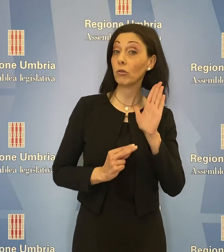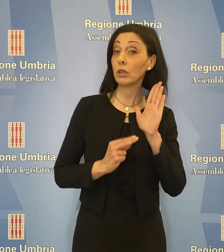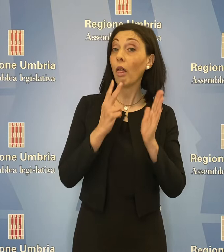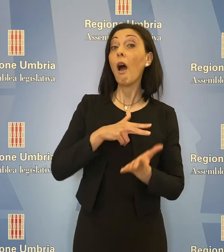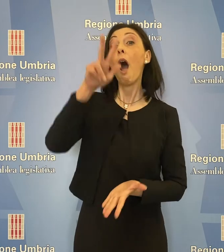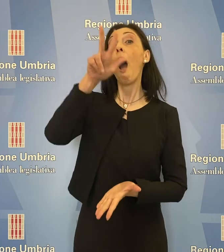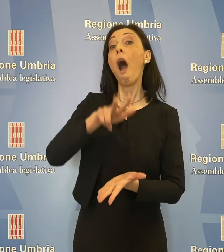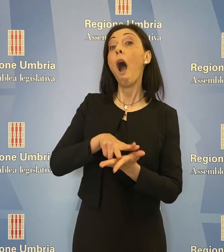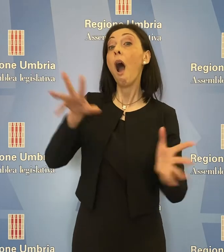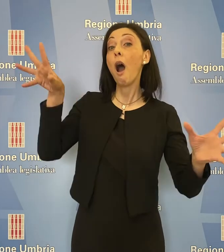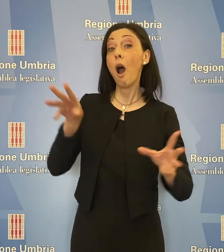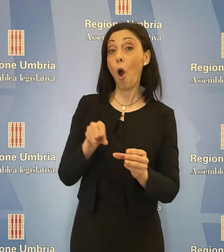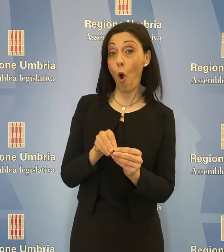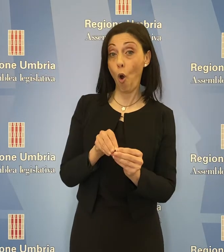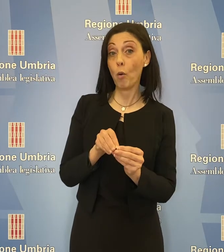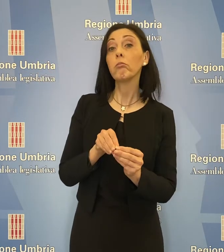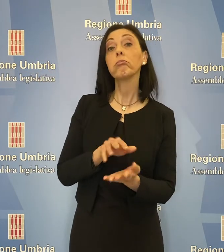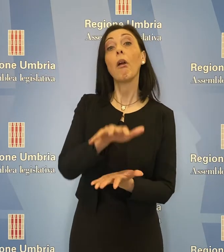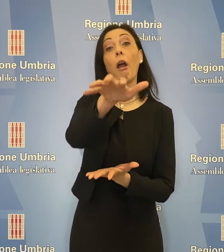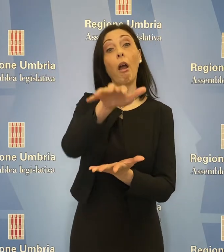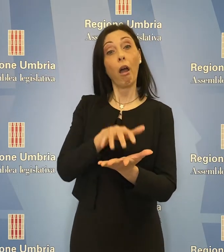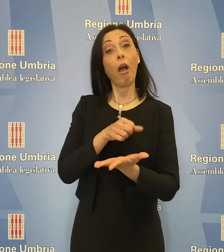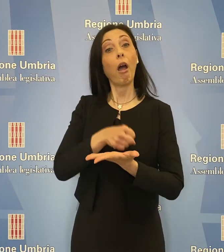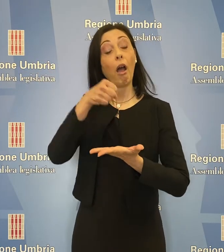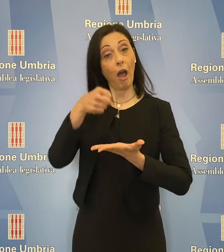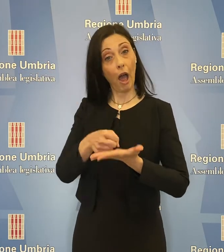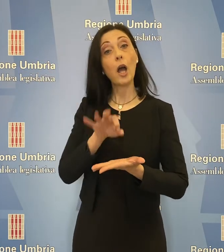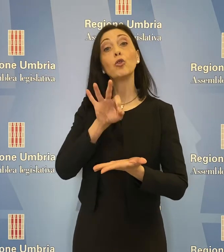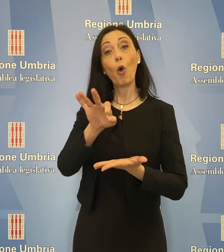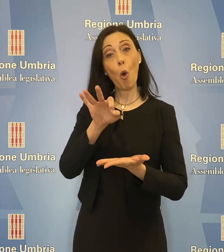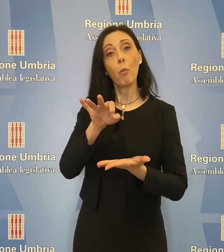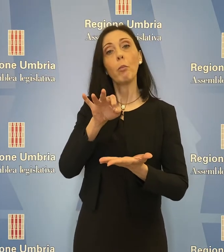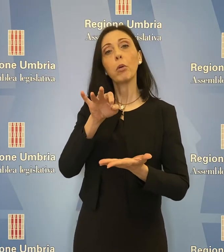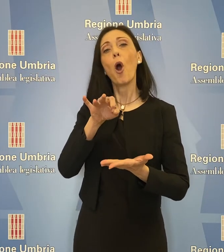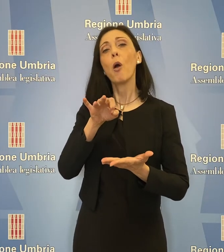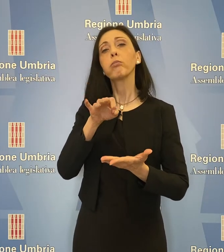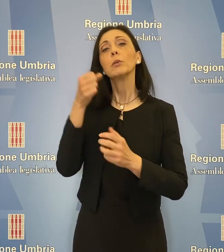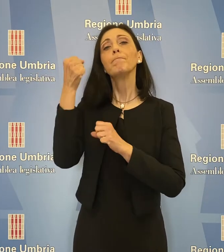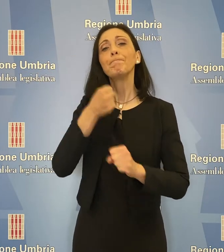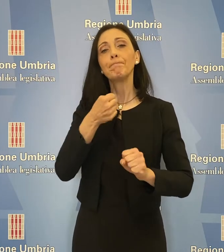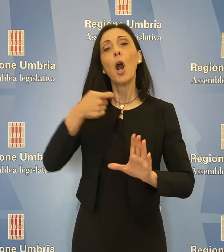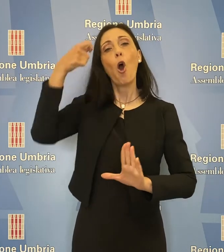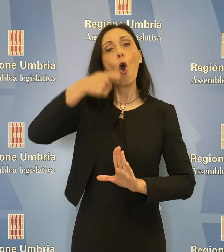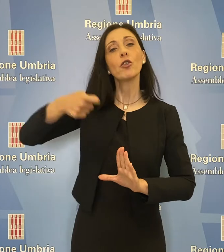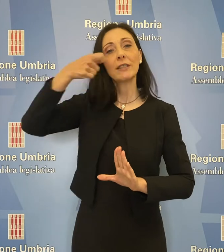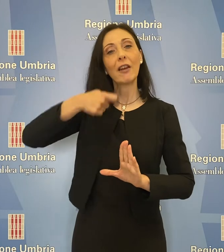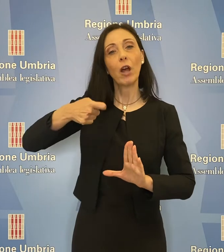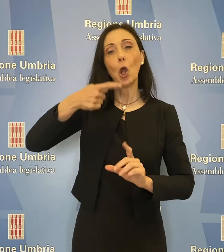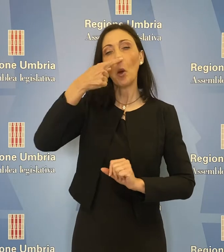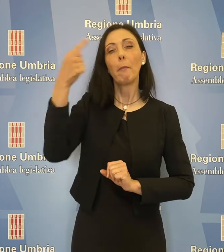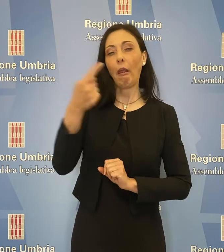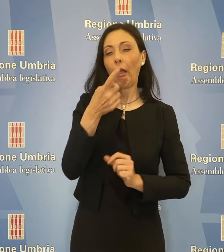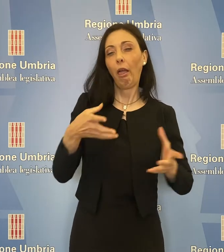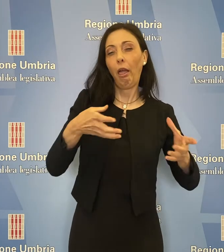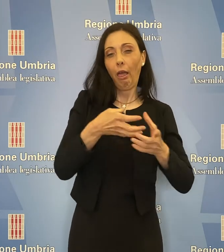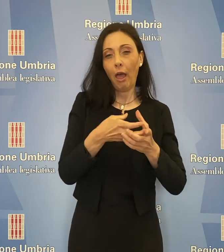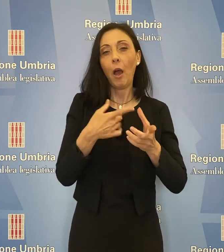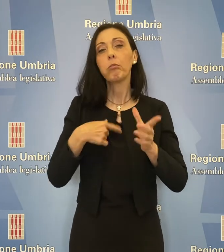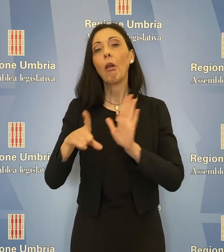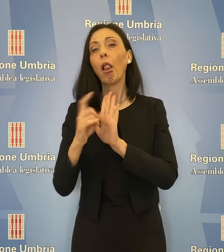approvato all'unanimità l'atto con cui viene formalmente istituito l'Osservatorio sulla criminalità organizzata e l'illegalità, quale